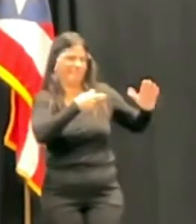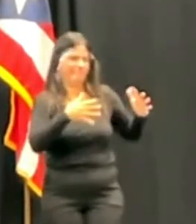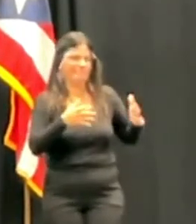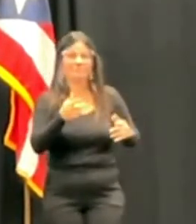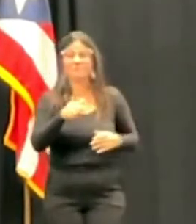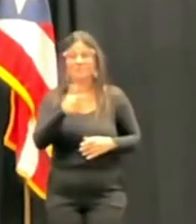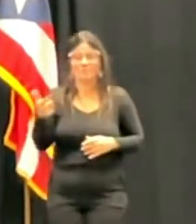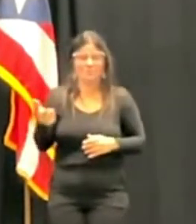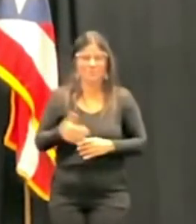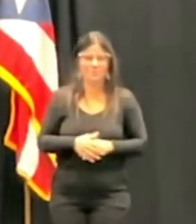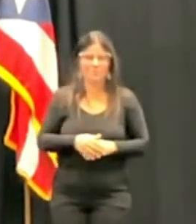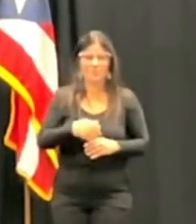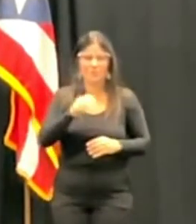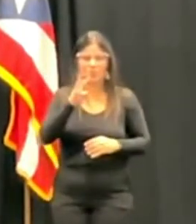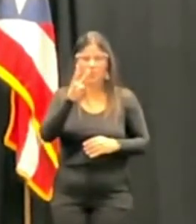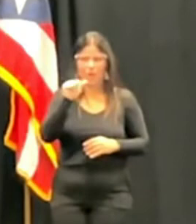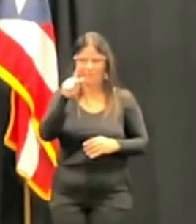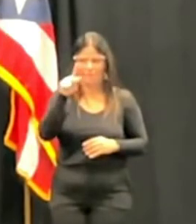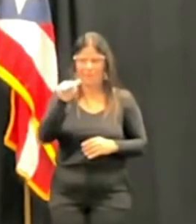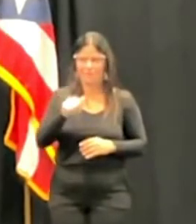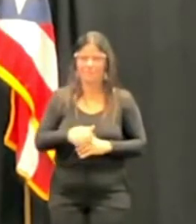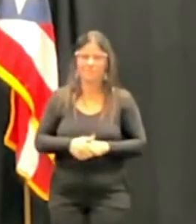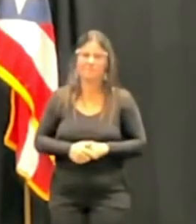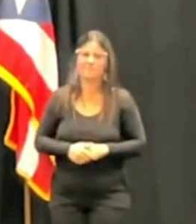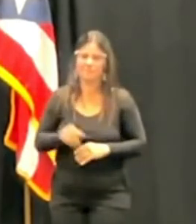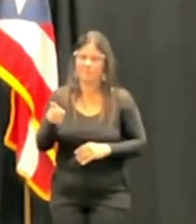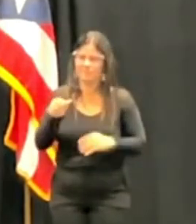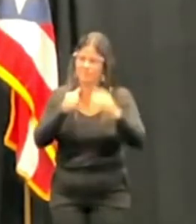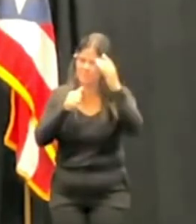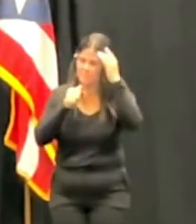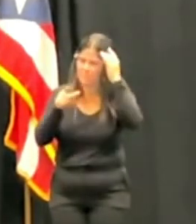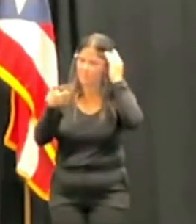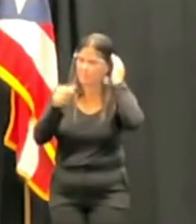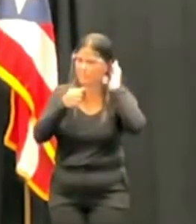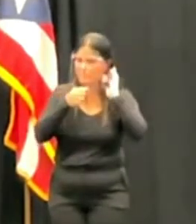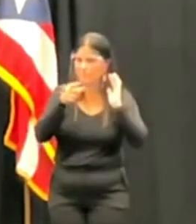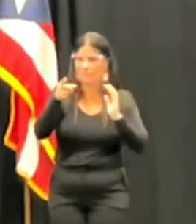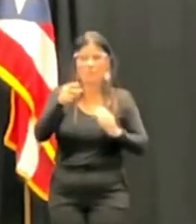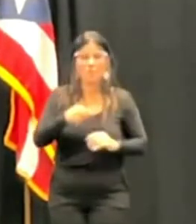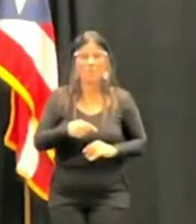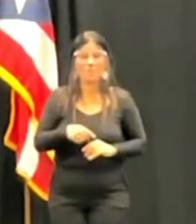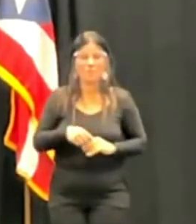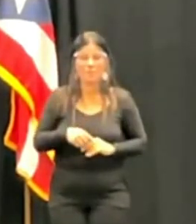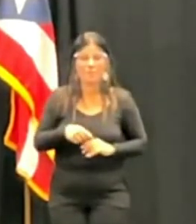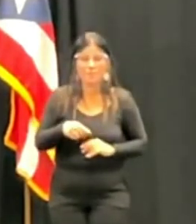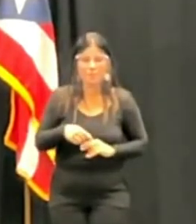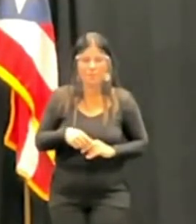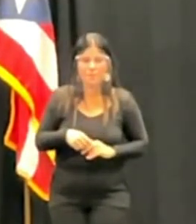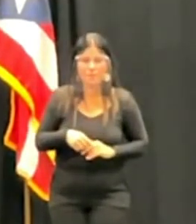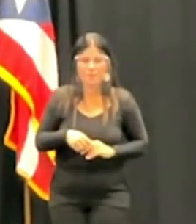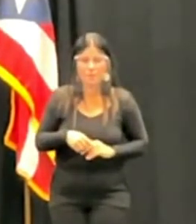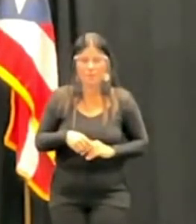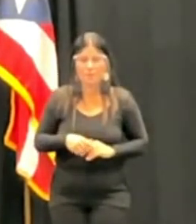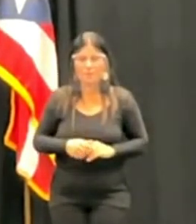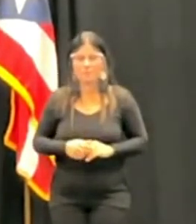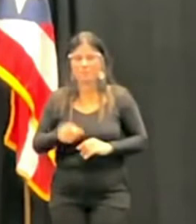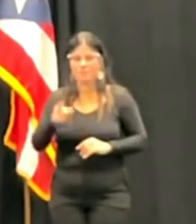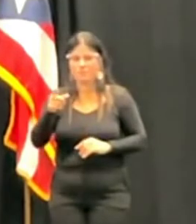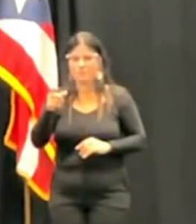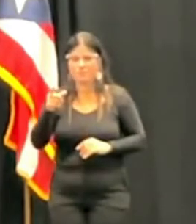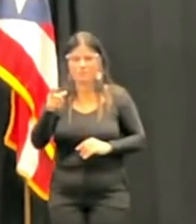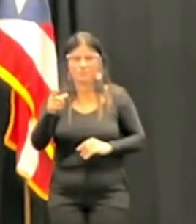Muy buenos días y felicidades a los designados. Precisamente, un poco en seguimiento a la pregunta de la compañera,